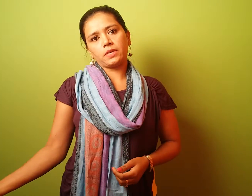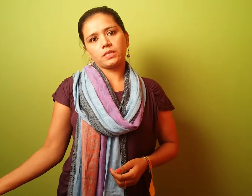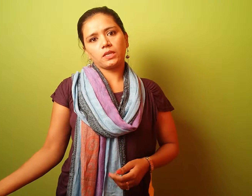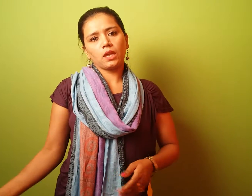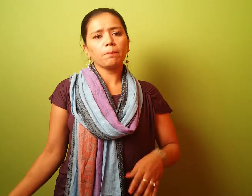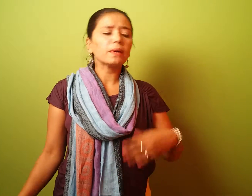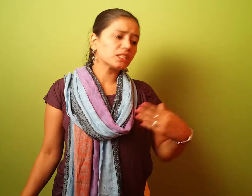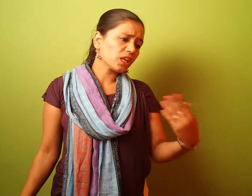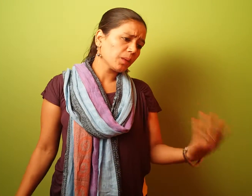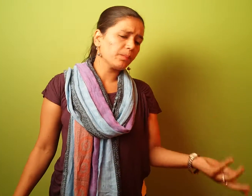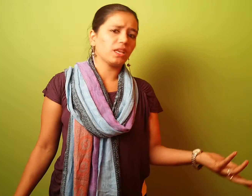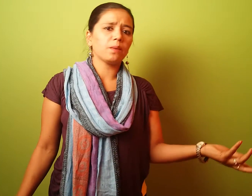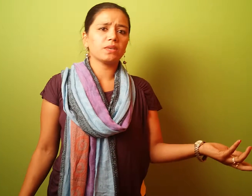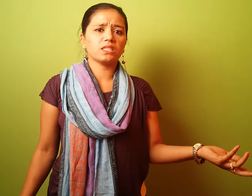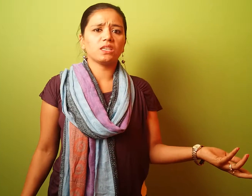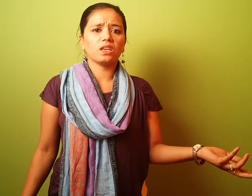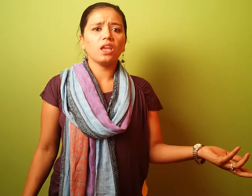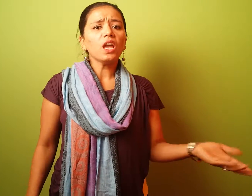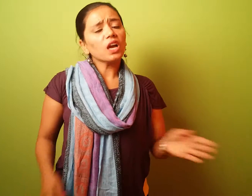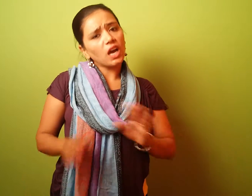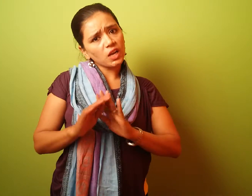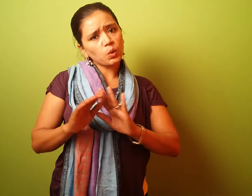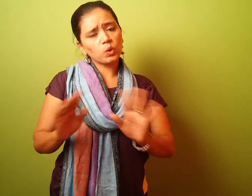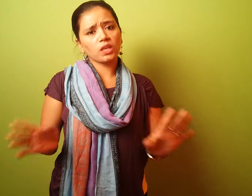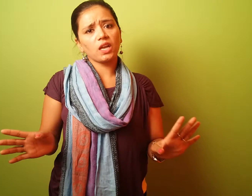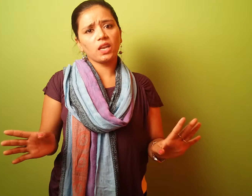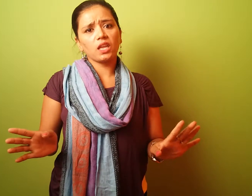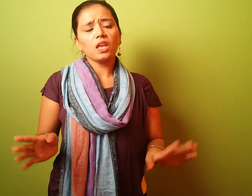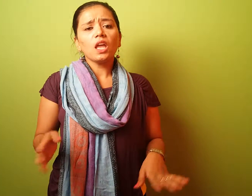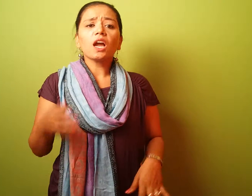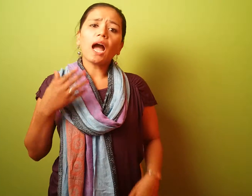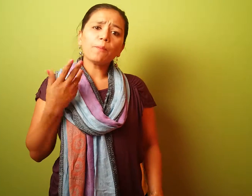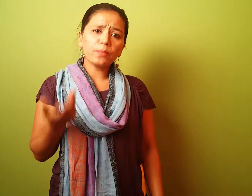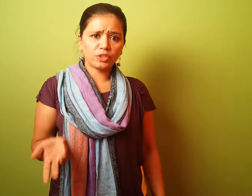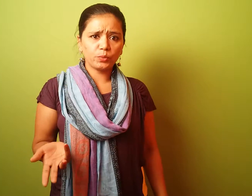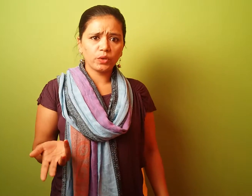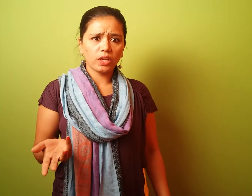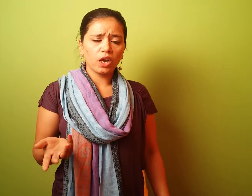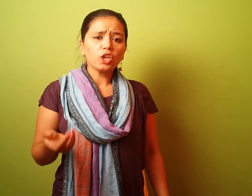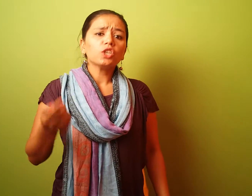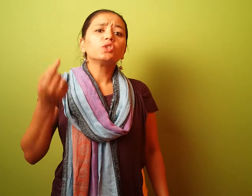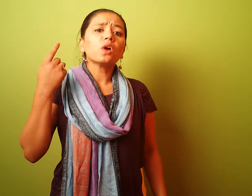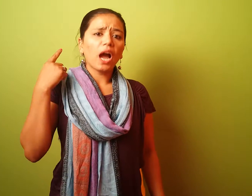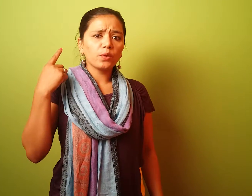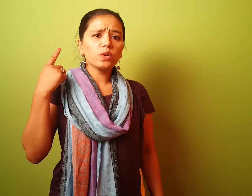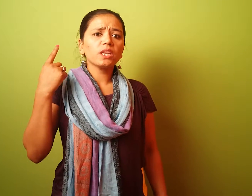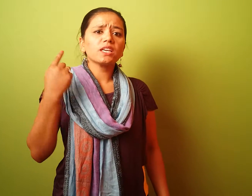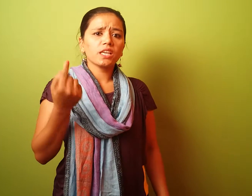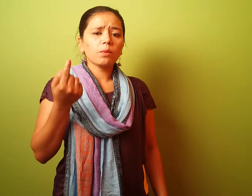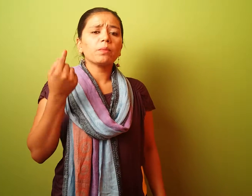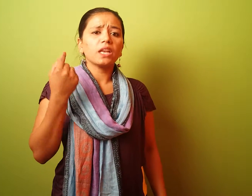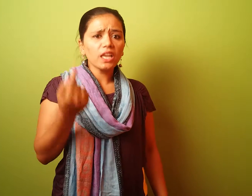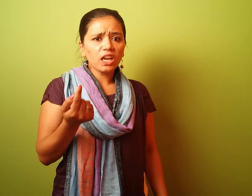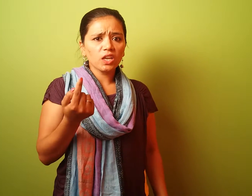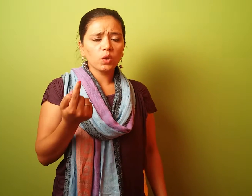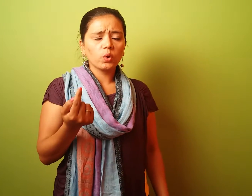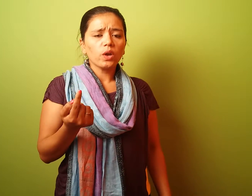मर्जी बच्चे बिना मर्जी घर खुद करने तकाम मजबूरी का जो काम की नजर में बले ही गलत हो